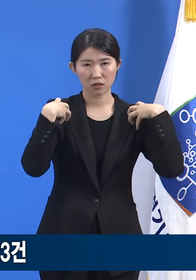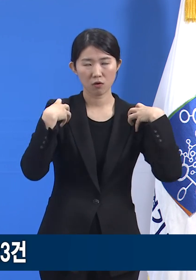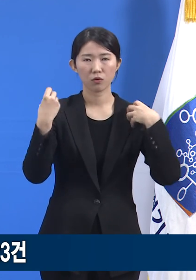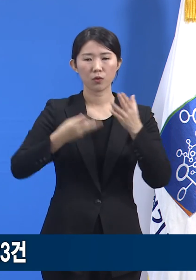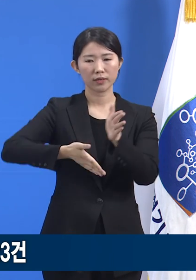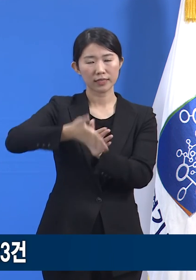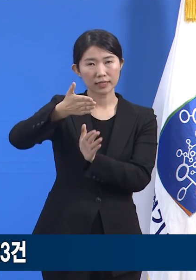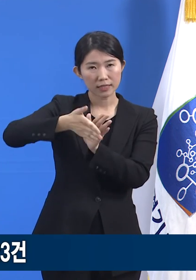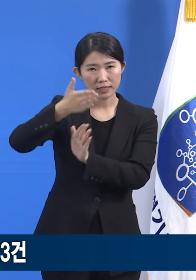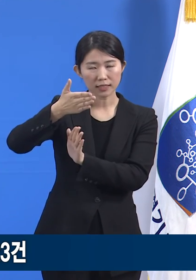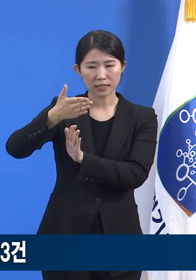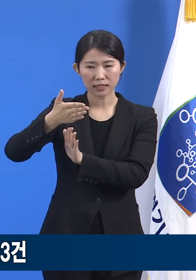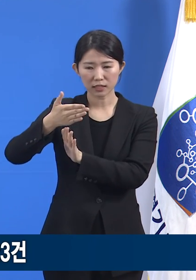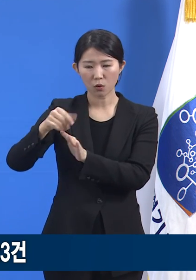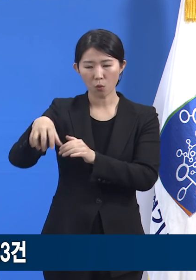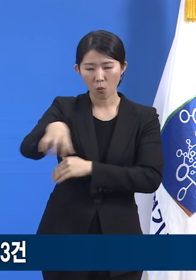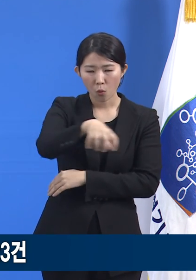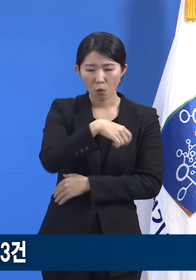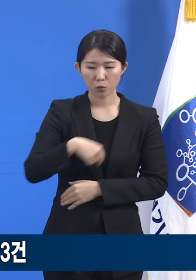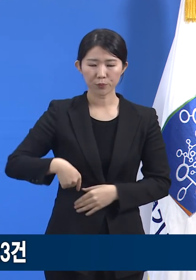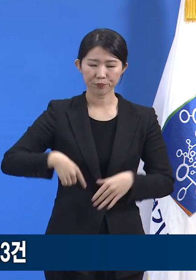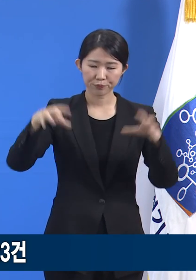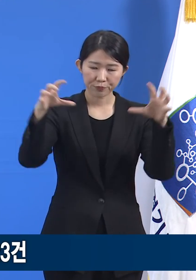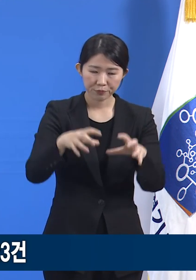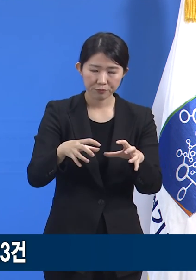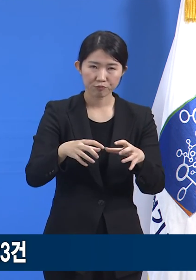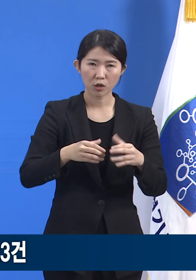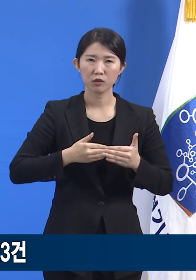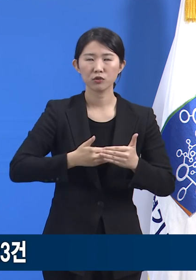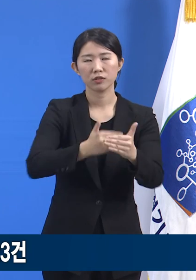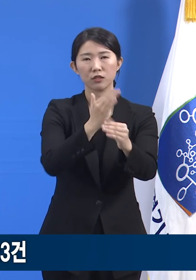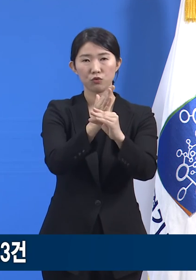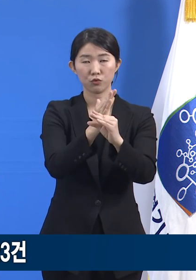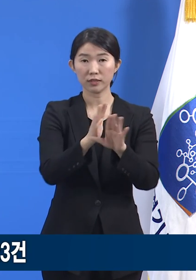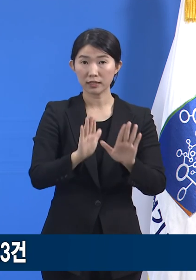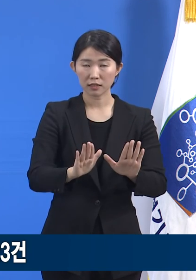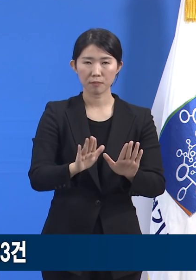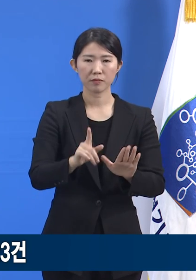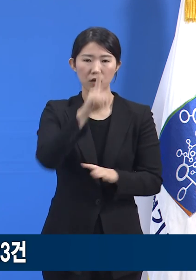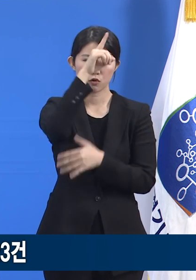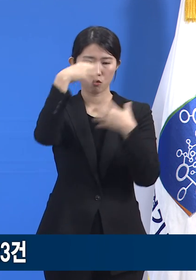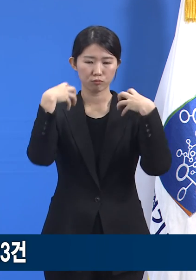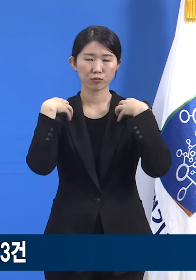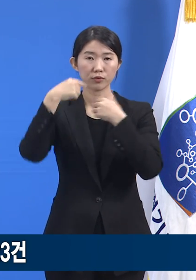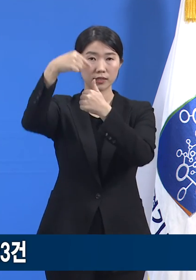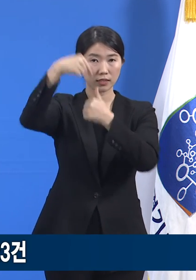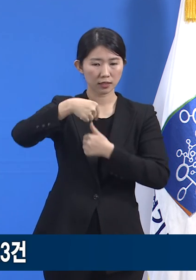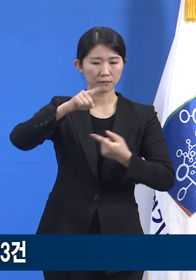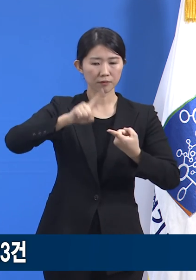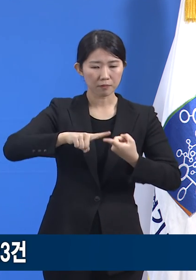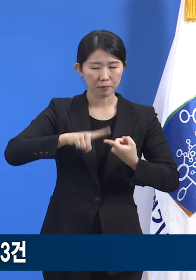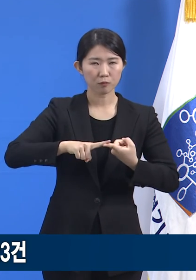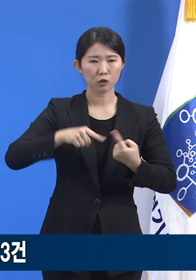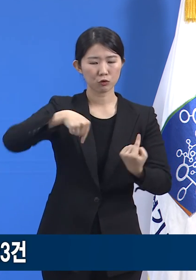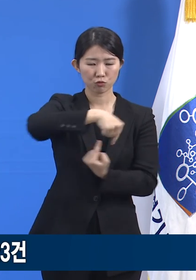이루어지고 있으며 현재까지는 지침대로 준비한 체계 안에서 운영되어 가고 있습니다.